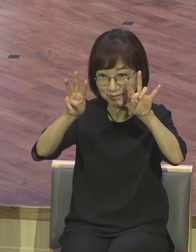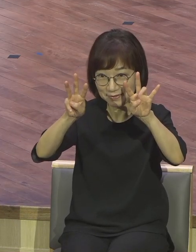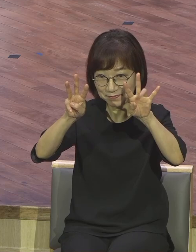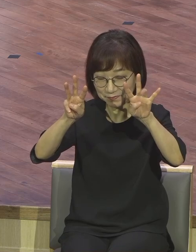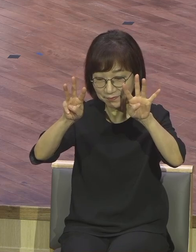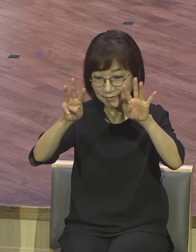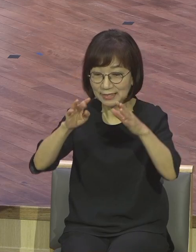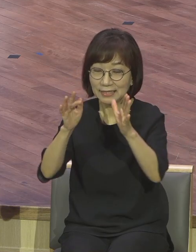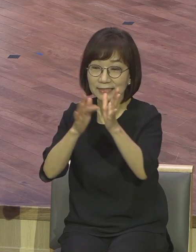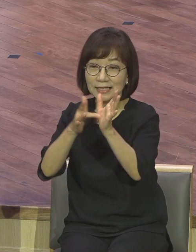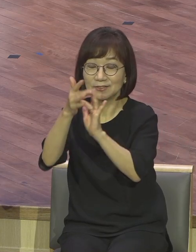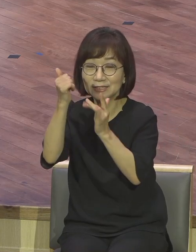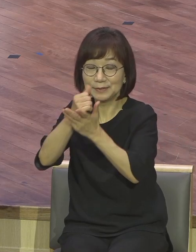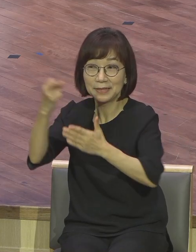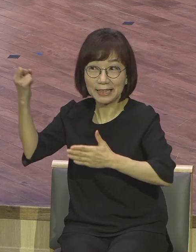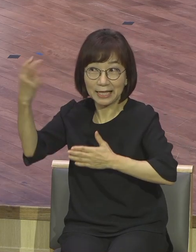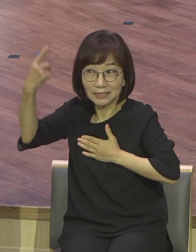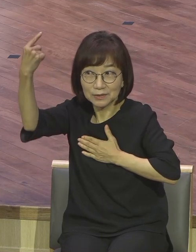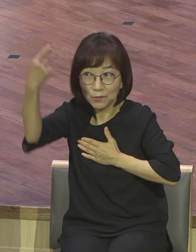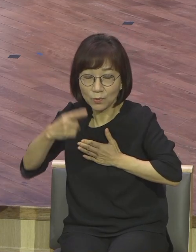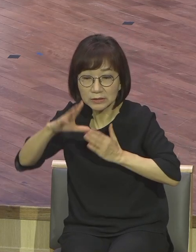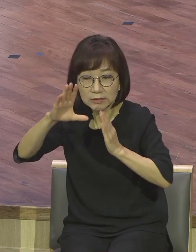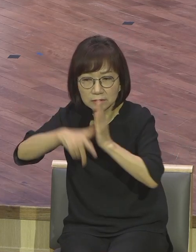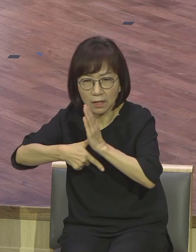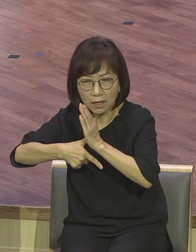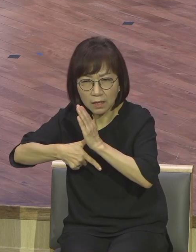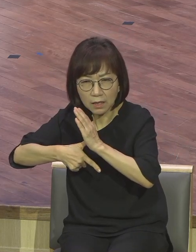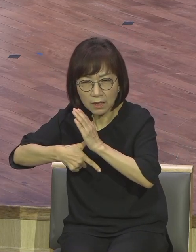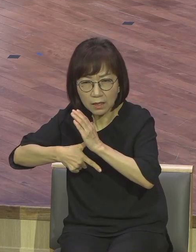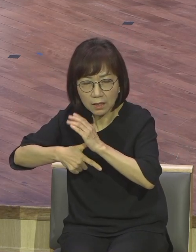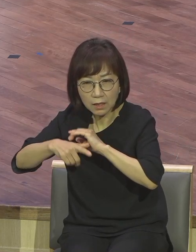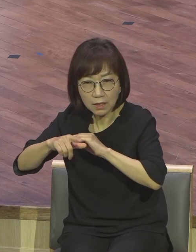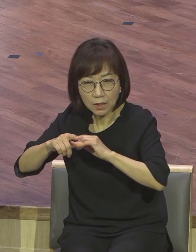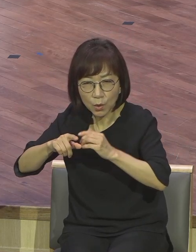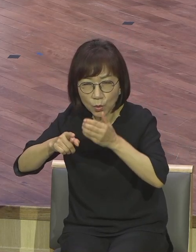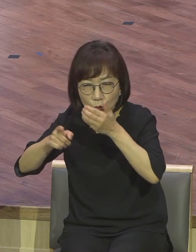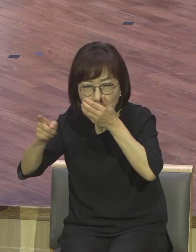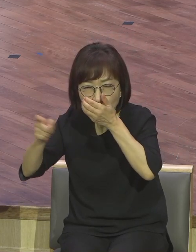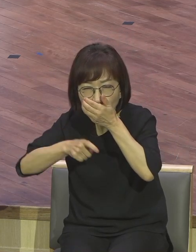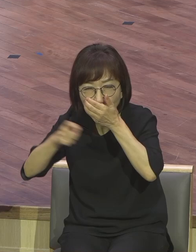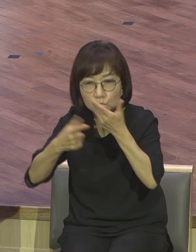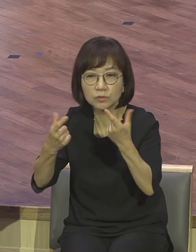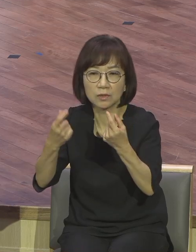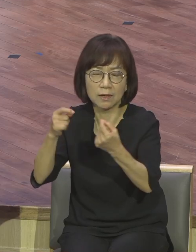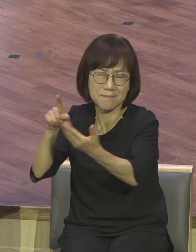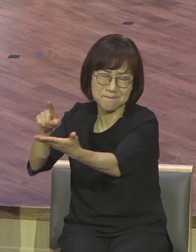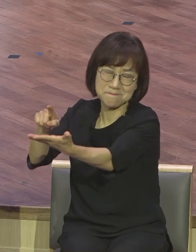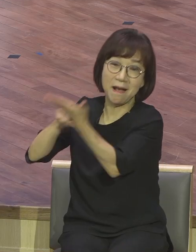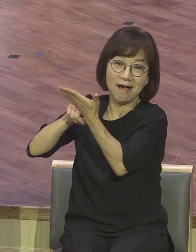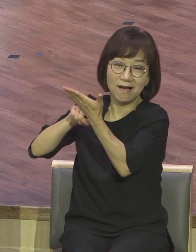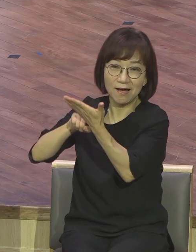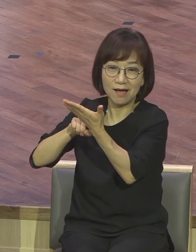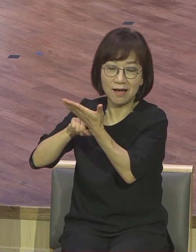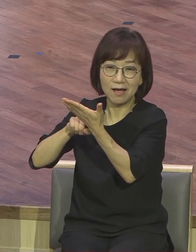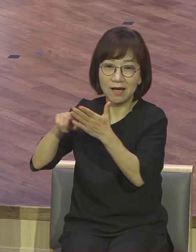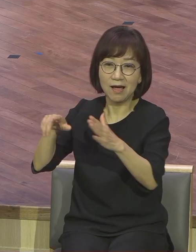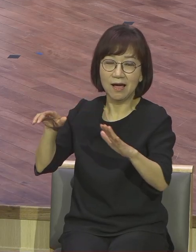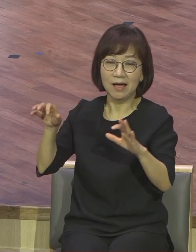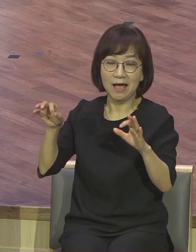다시 오실 때는 뭐라고요? 도둑같이 온다. 도둑이 언제 올지 알아? 도둑같이 온다. 그렇게 말씀하고 있어요.